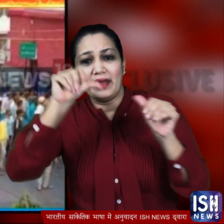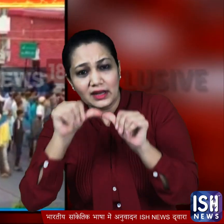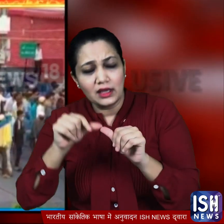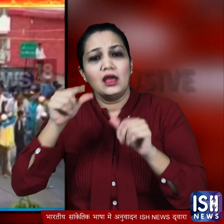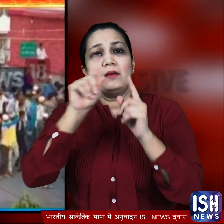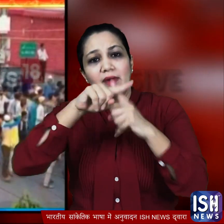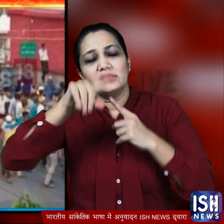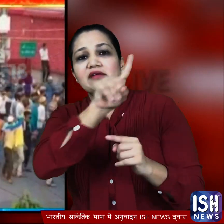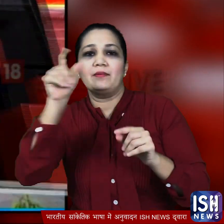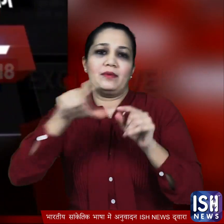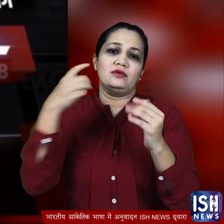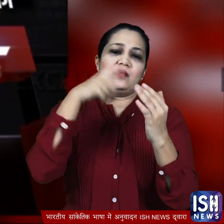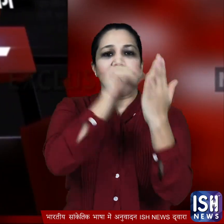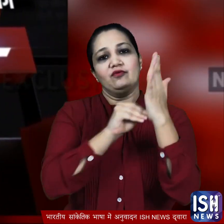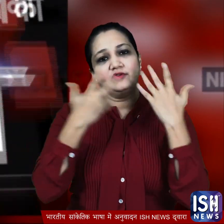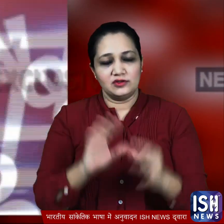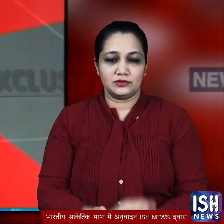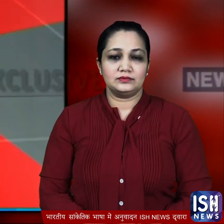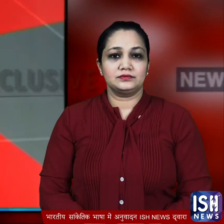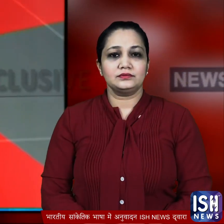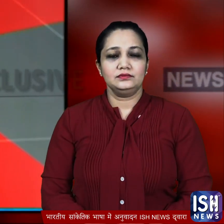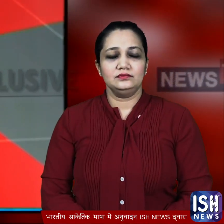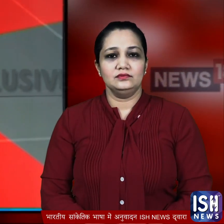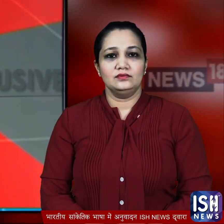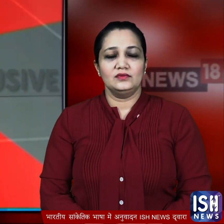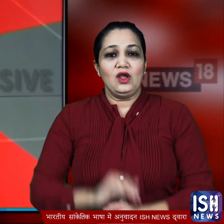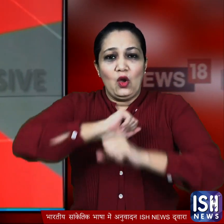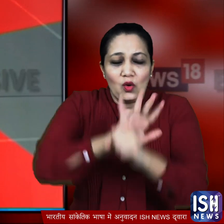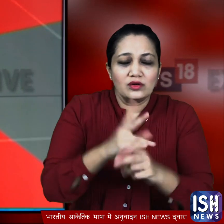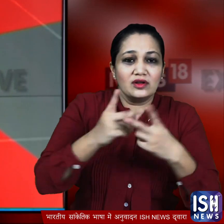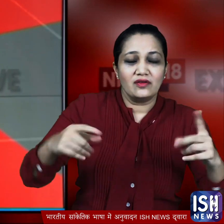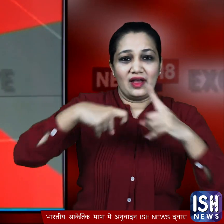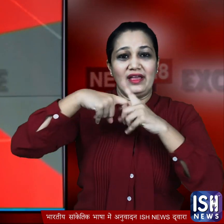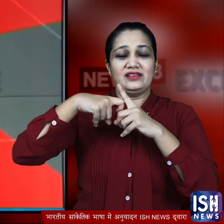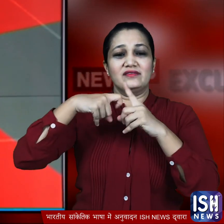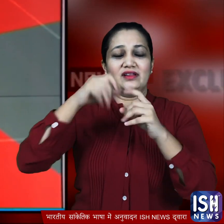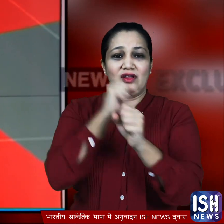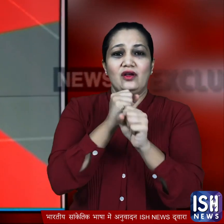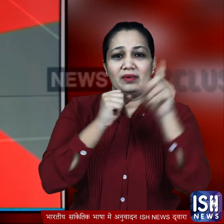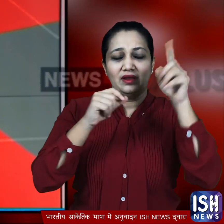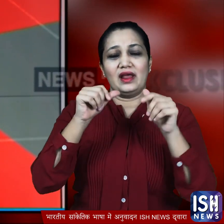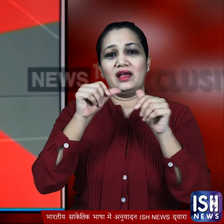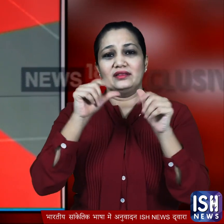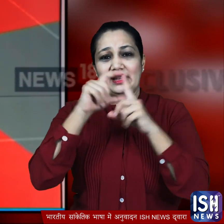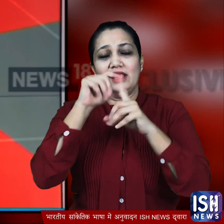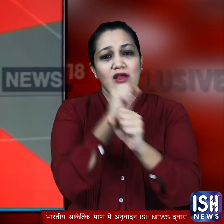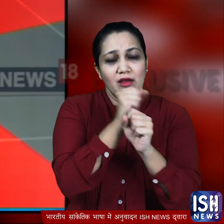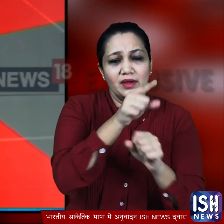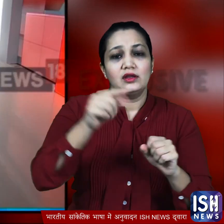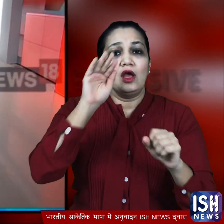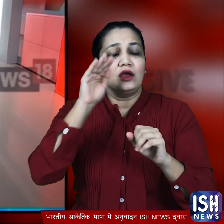के खिलाव केस दर्च कर लिया कोरोना संकट के बीच केजरीवाल सरकार ने शराब की होम डिलिवरी करने का फैस्टा लिया न्यूजेटीन के विकरांत यादव के रिपोर्ट है